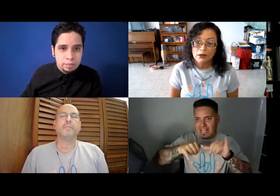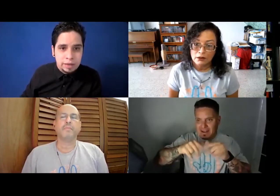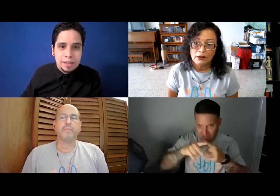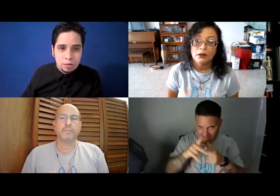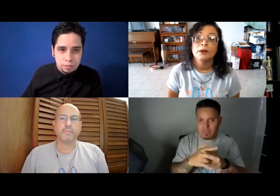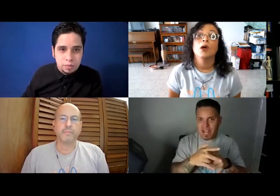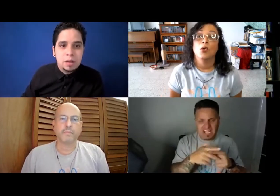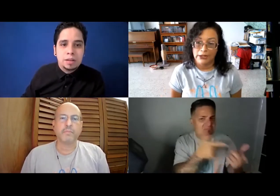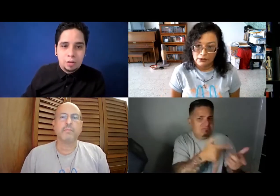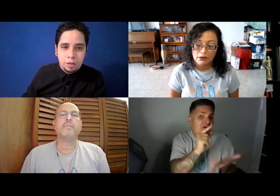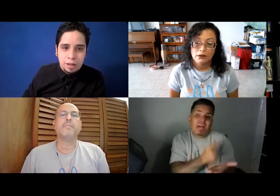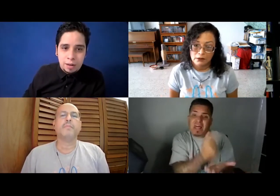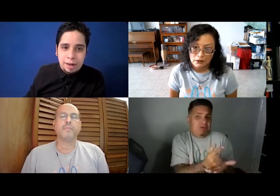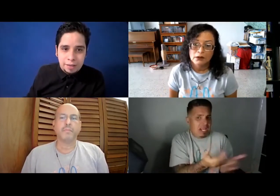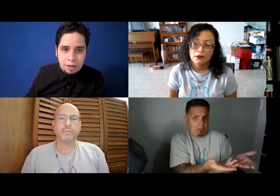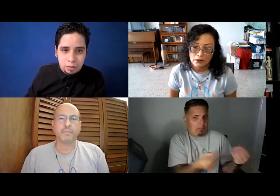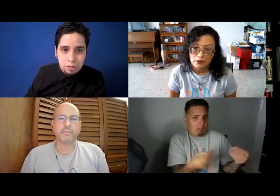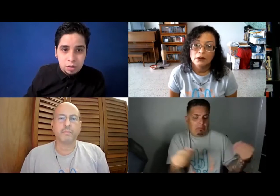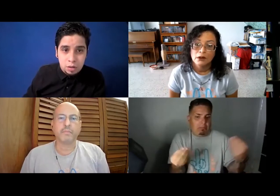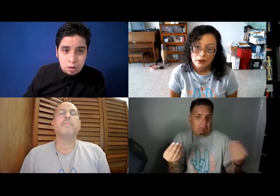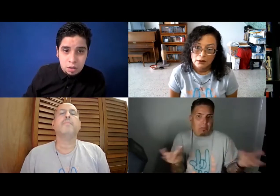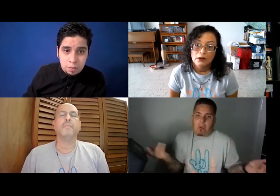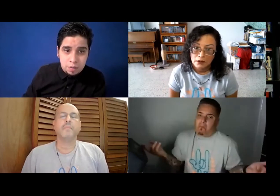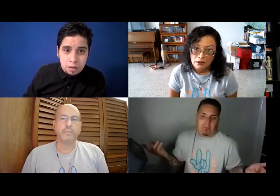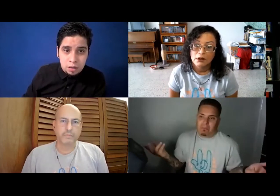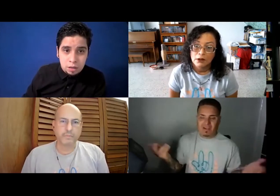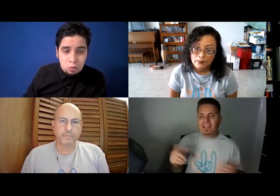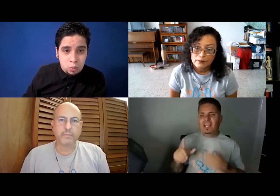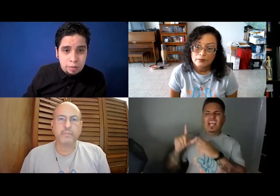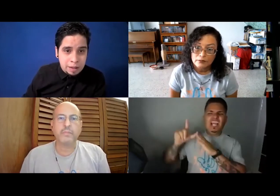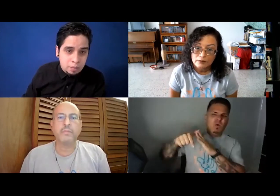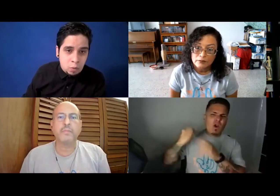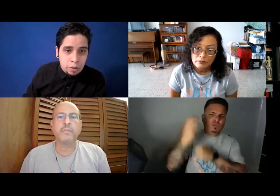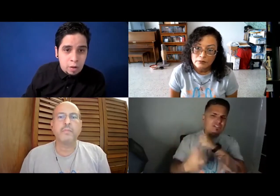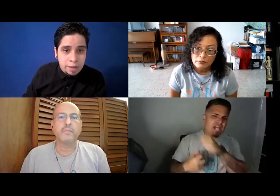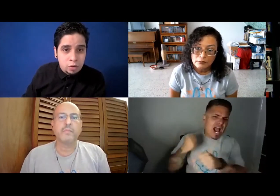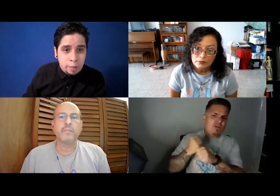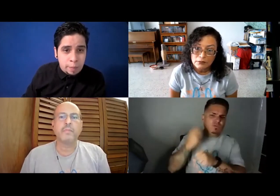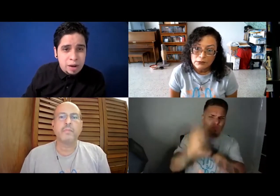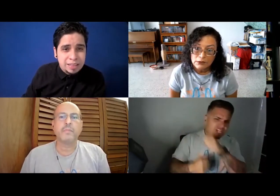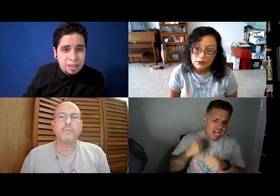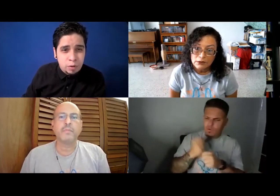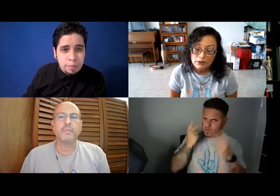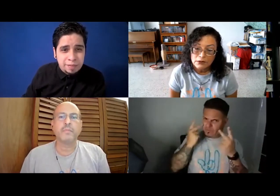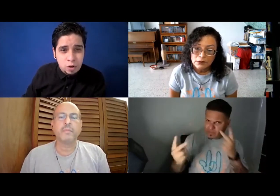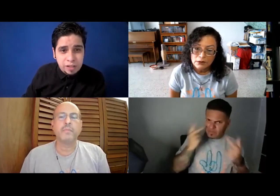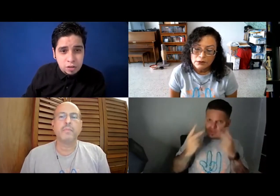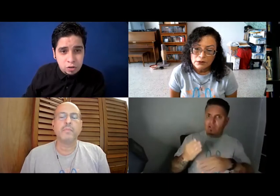ingeniero, o clase de ingeniería mecánica, perdón. Y no tuve, ¿verdad? No pude ganarme de eso porque después con el tiempo, el pasar de los años,